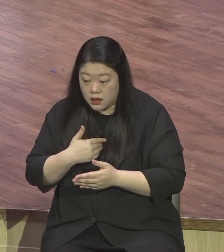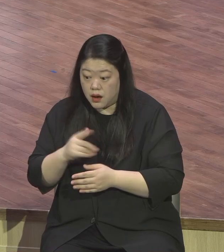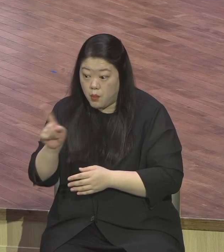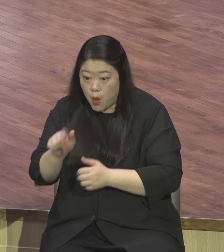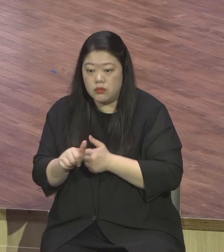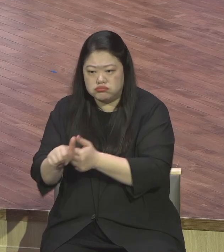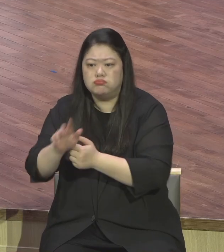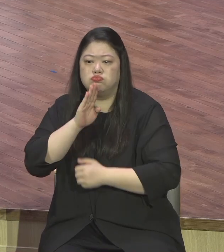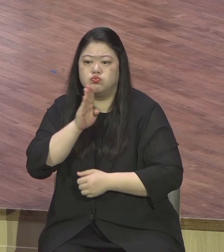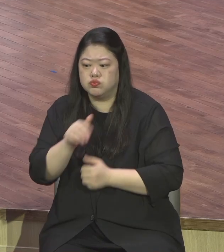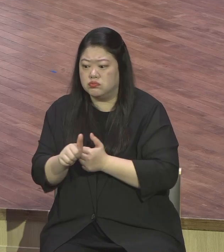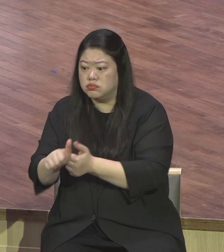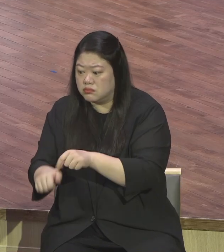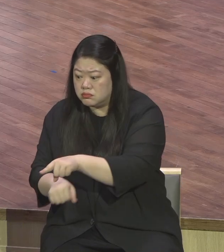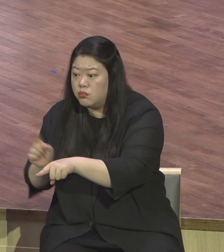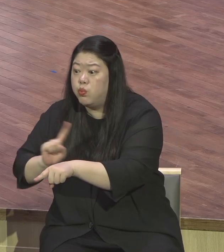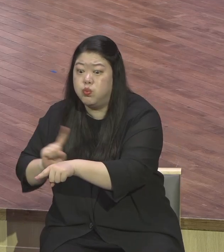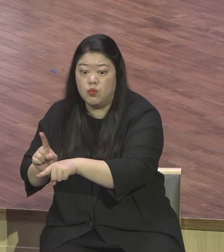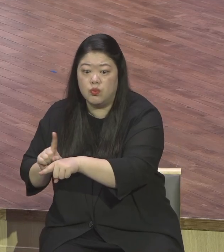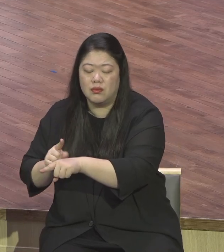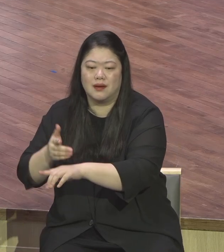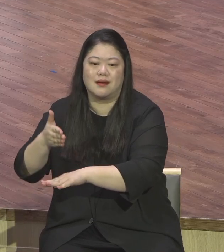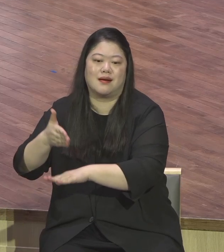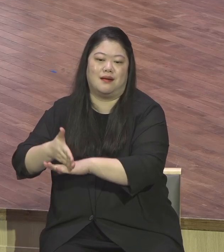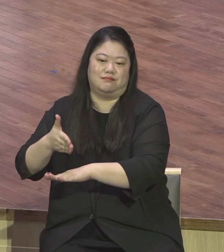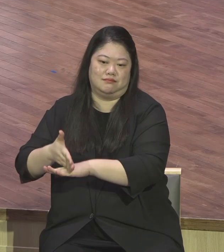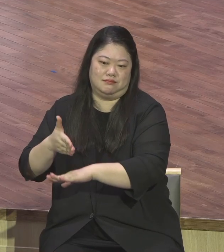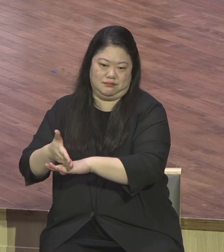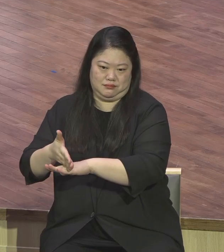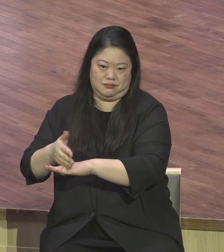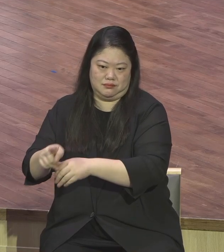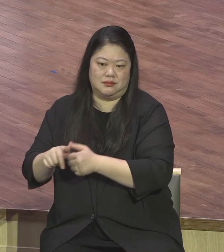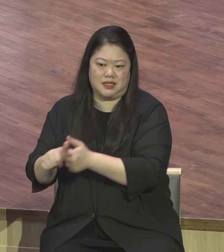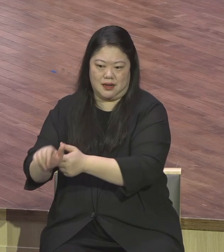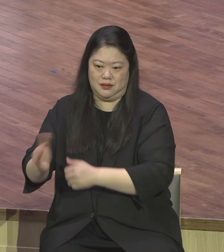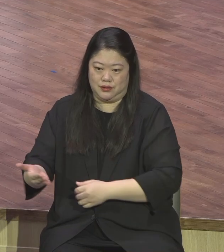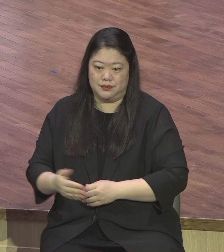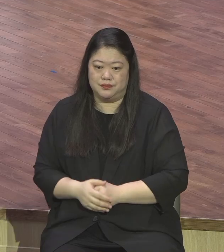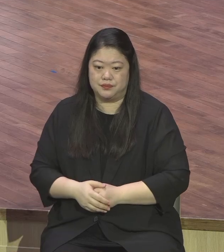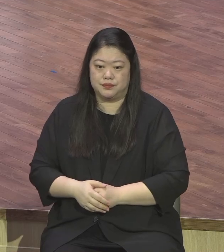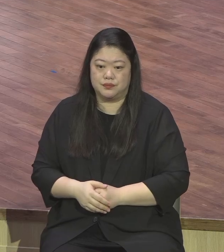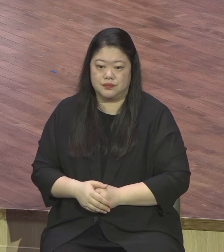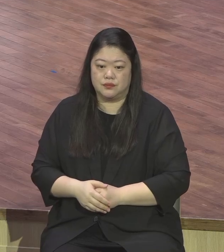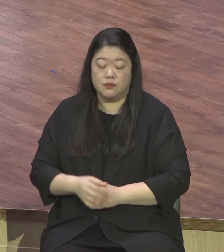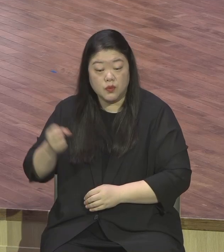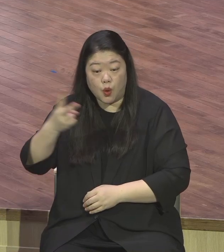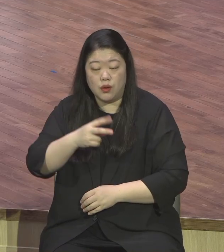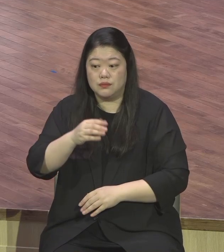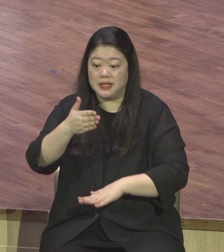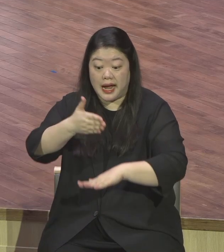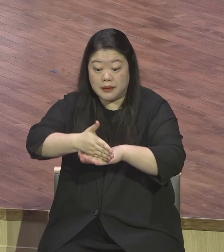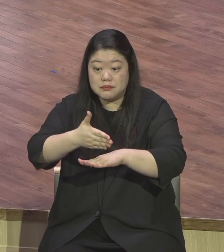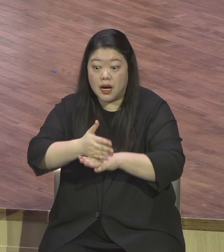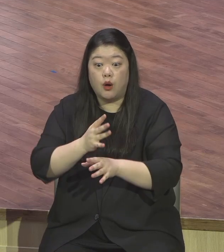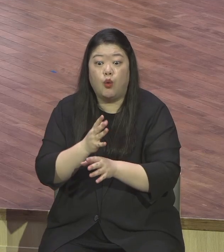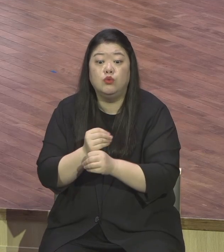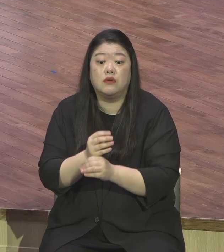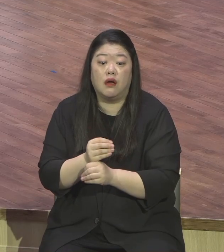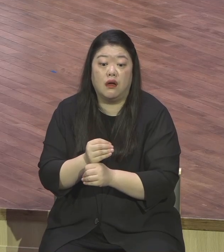감사로 편집한다는 건 쉽게 말해서 감사 기준을 가지고 모든 상황 환경 모든